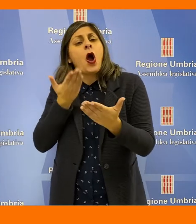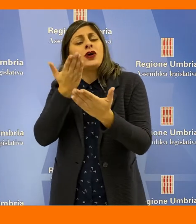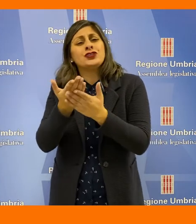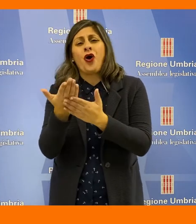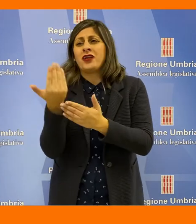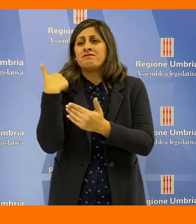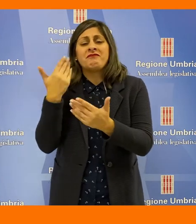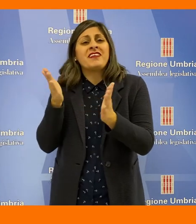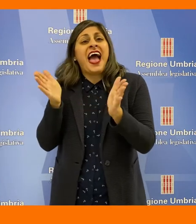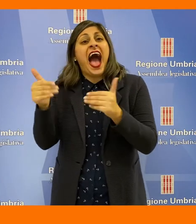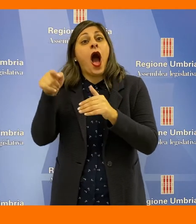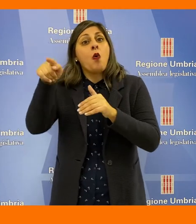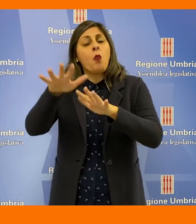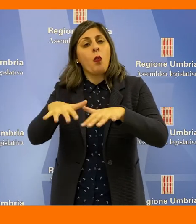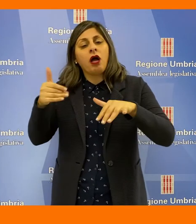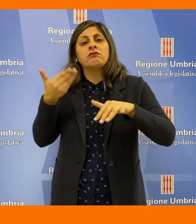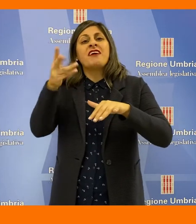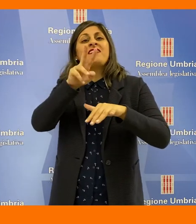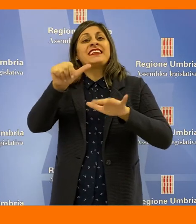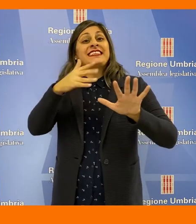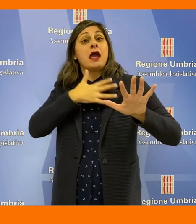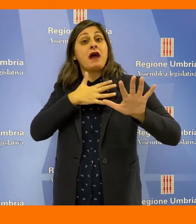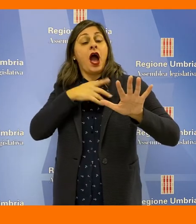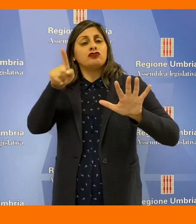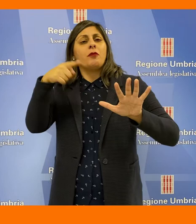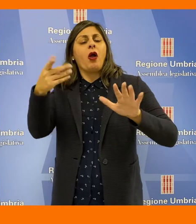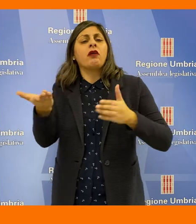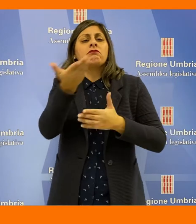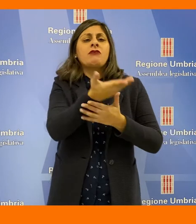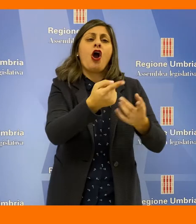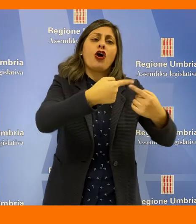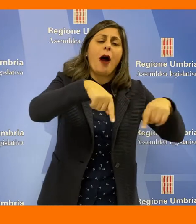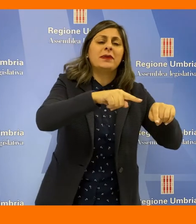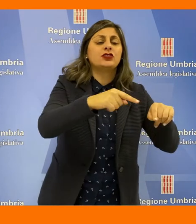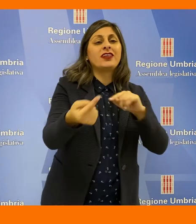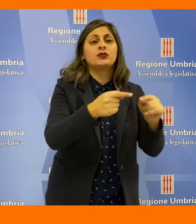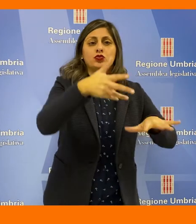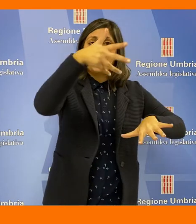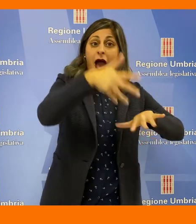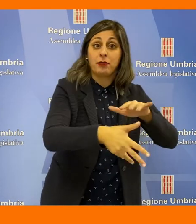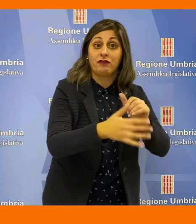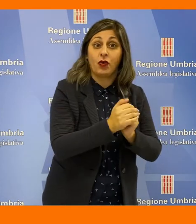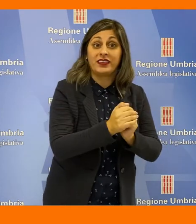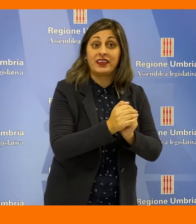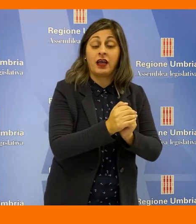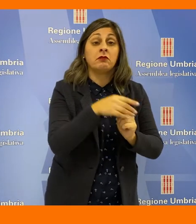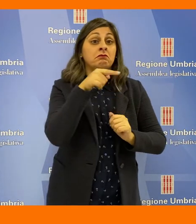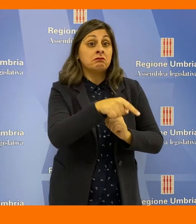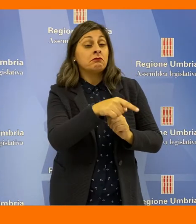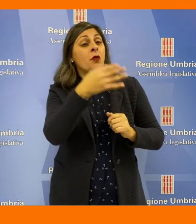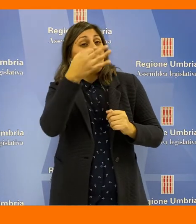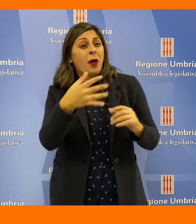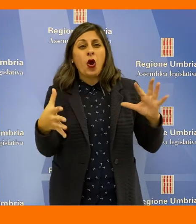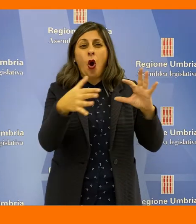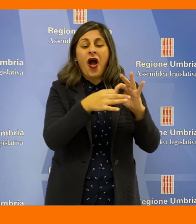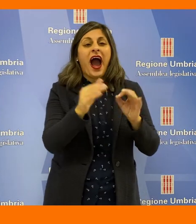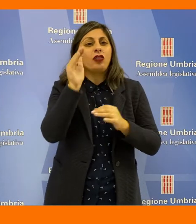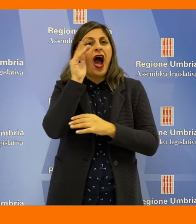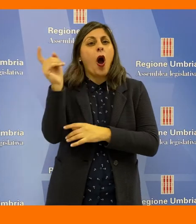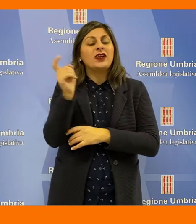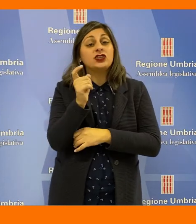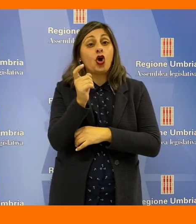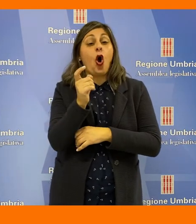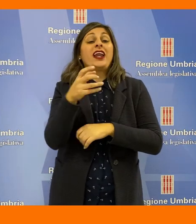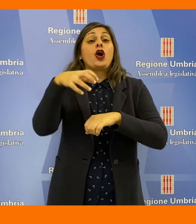gruppo misto attraverso una mozione presentata in aula lo scorso 26 maggio e rimandata in commissione per una più ampia discussione. Anche con